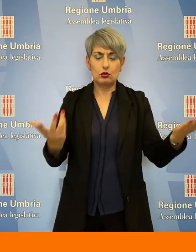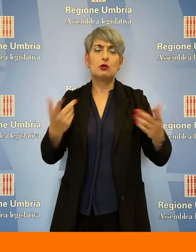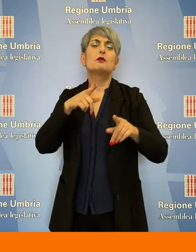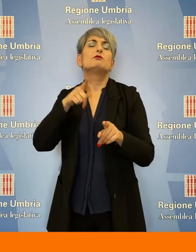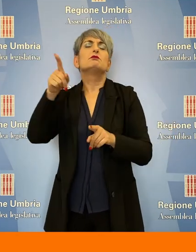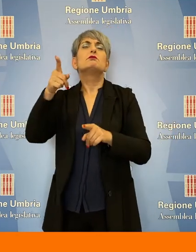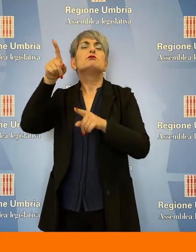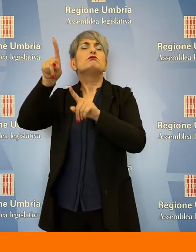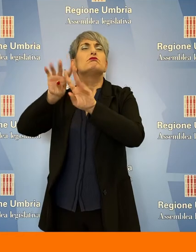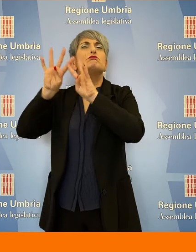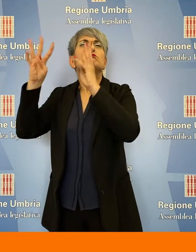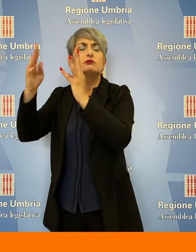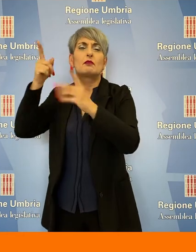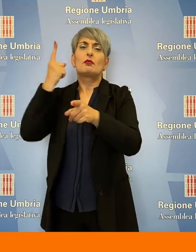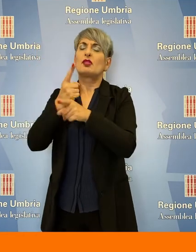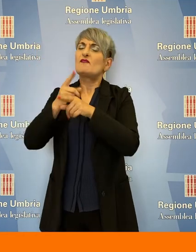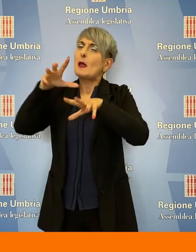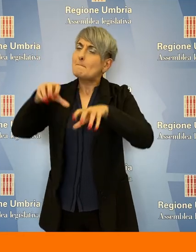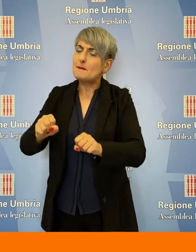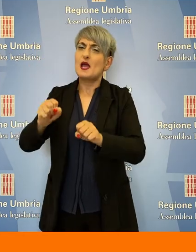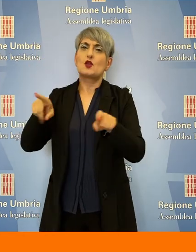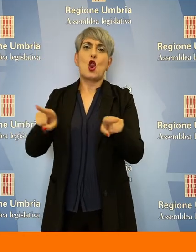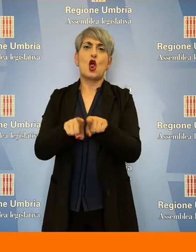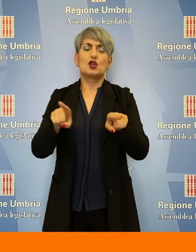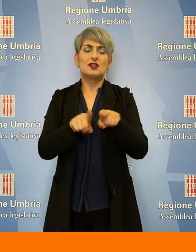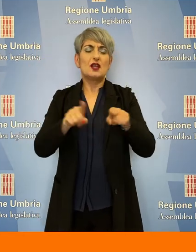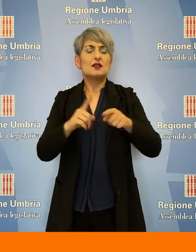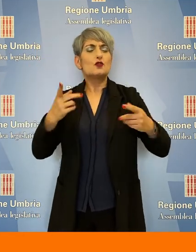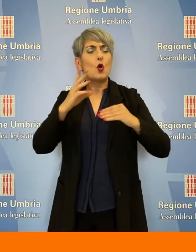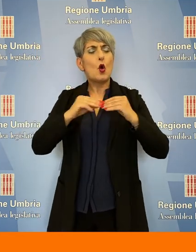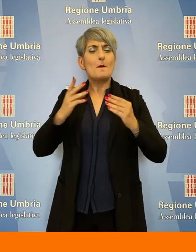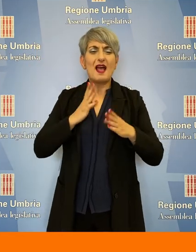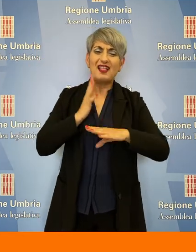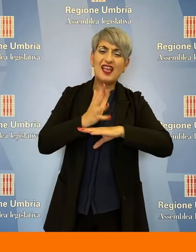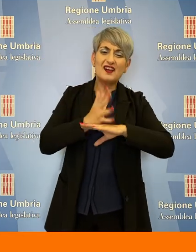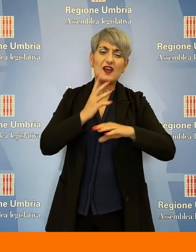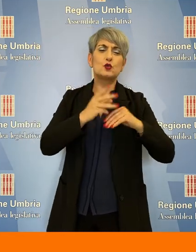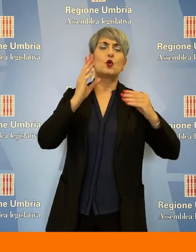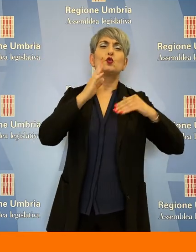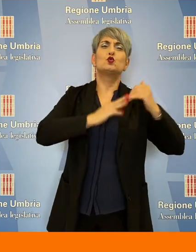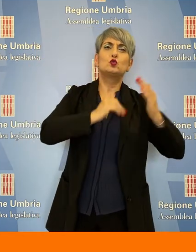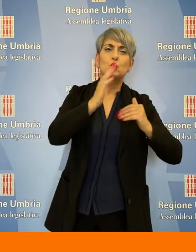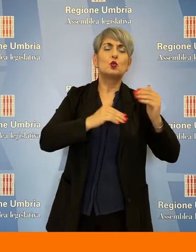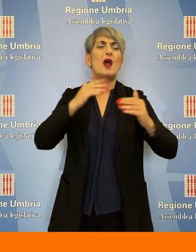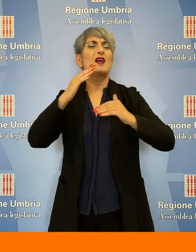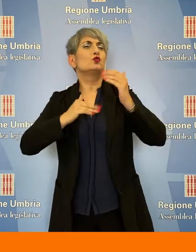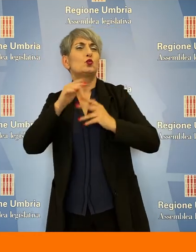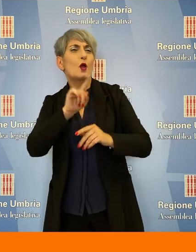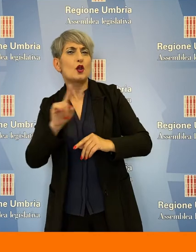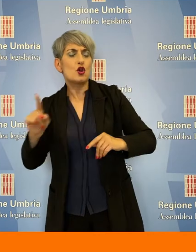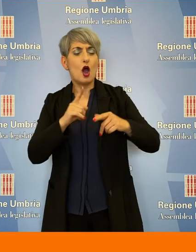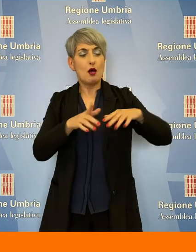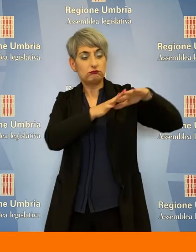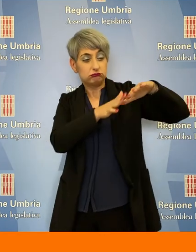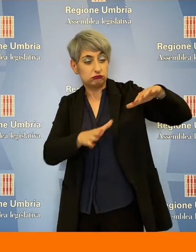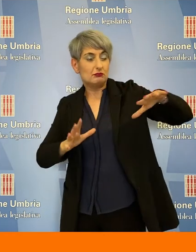interventi strutturali e non strutturali, finalizzati alla consolidamento dei pendii stabili e alla difesa dalle alluvioni,